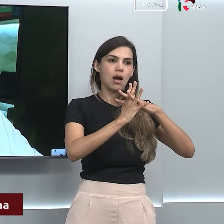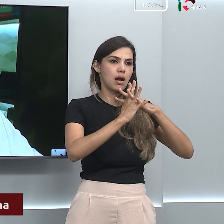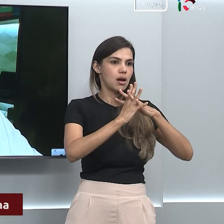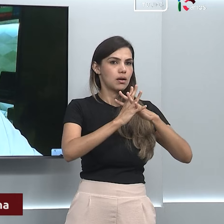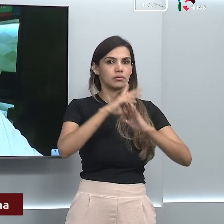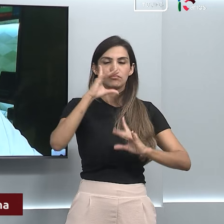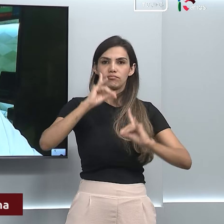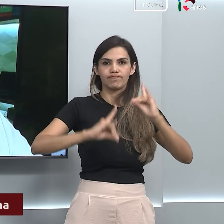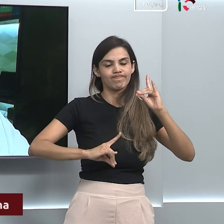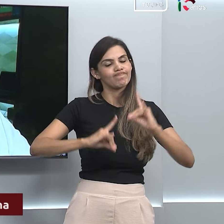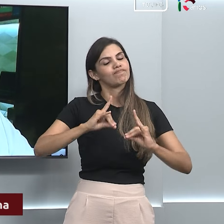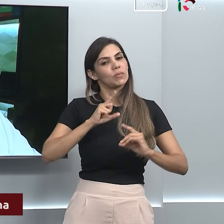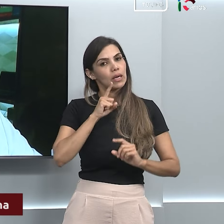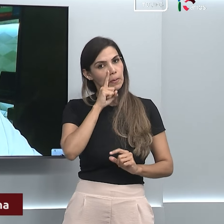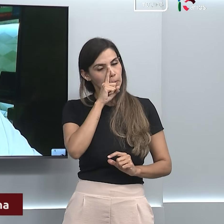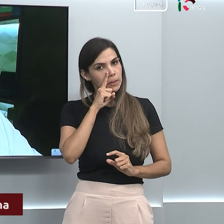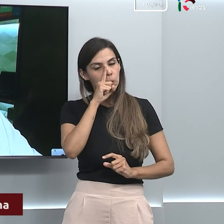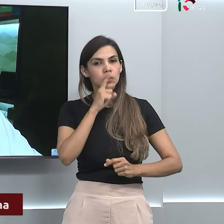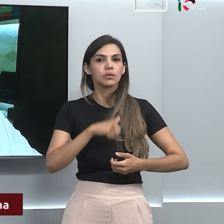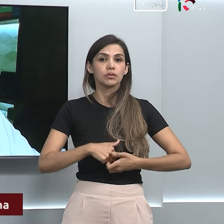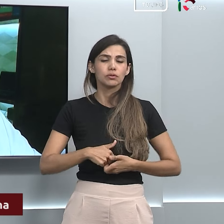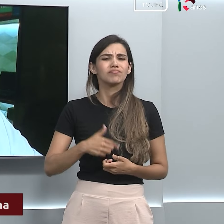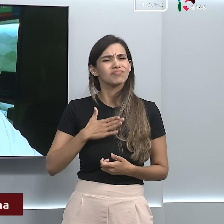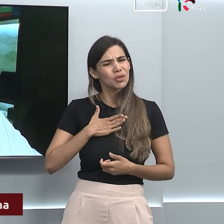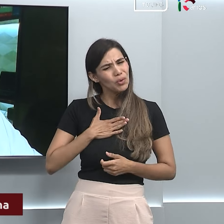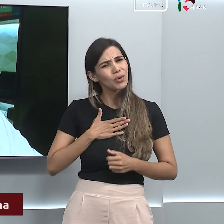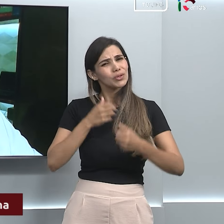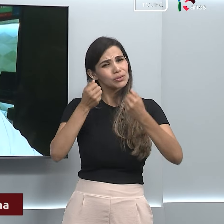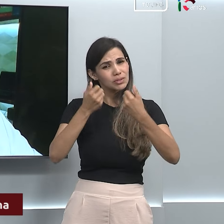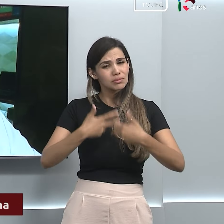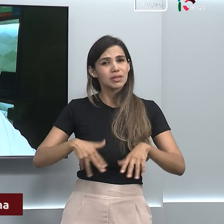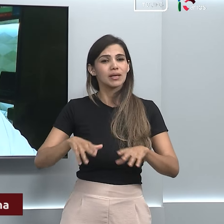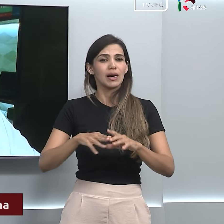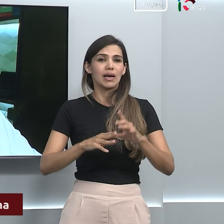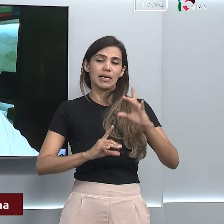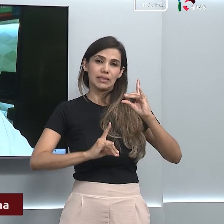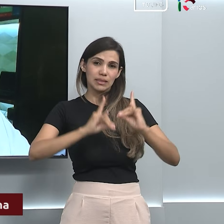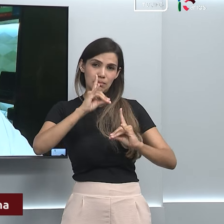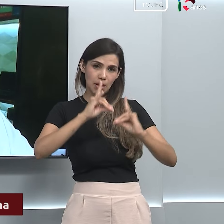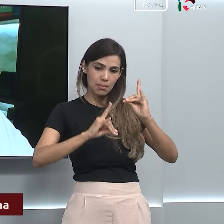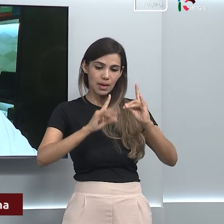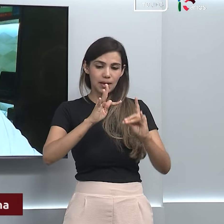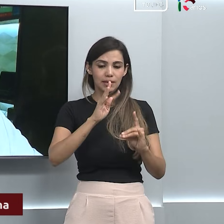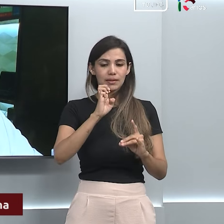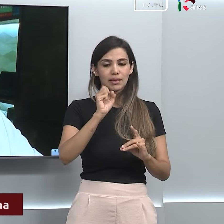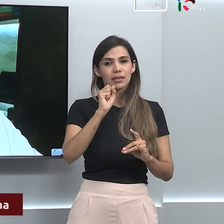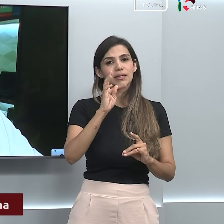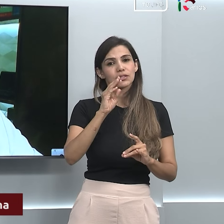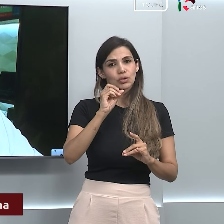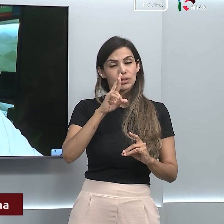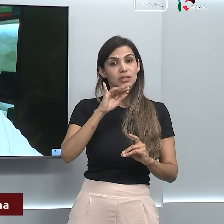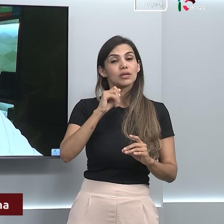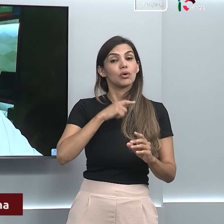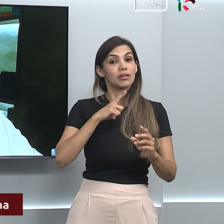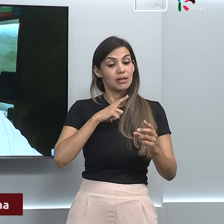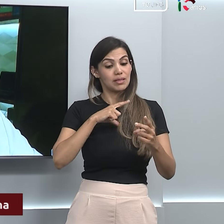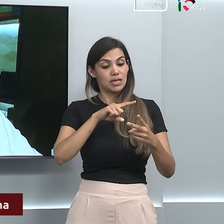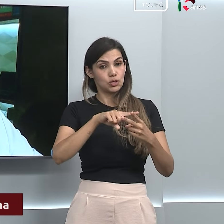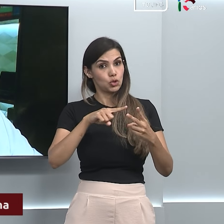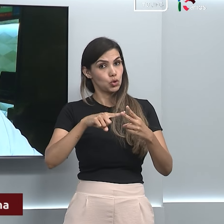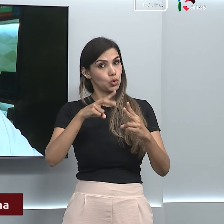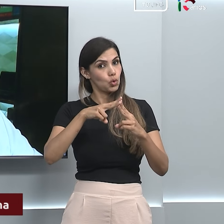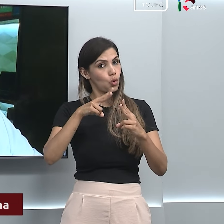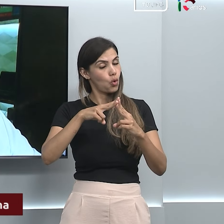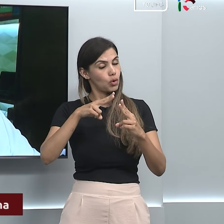que reside a gravidade. Eu gosto de colocar que essa testosterona suprafisiológica possui dois grandes efeitos.